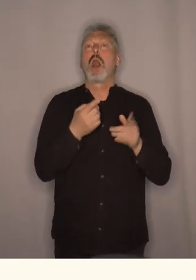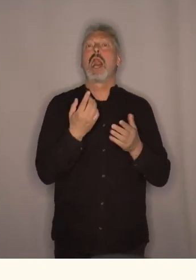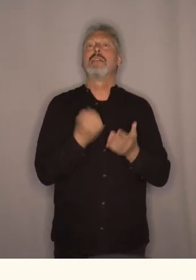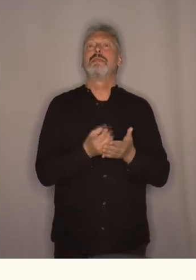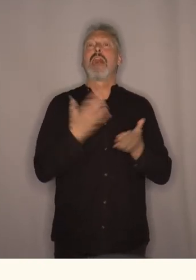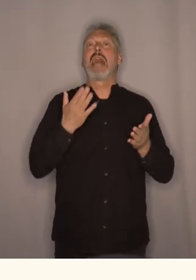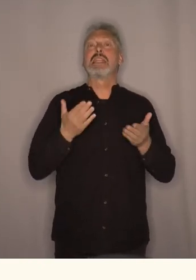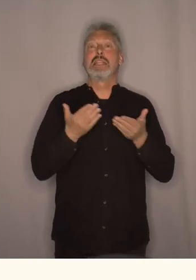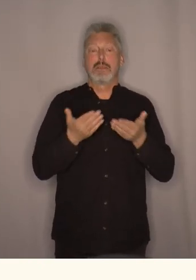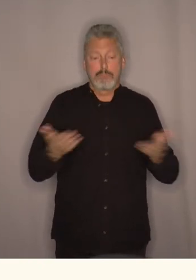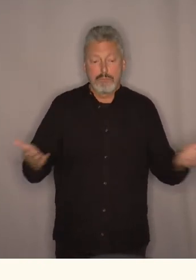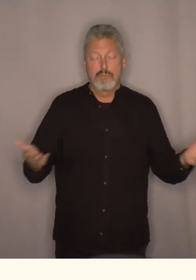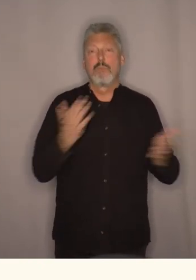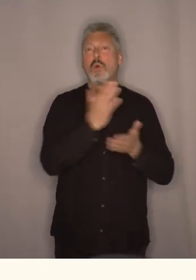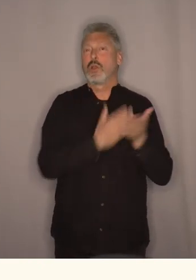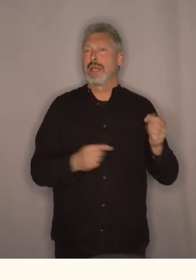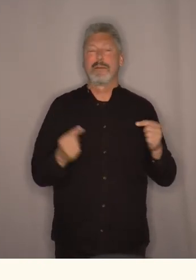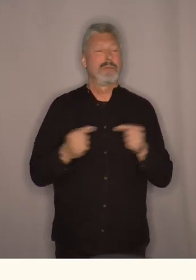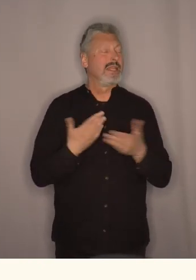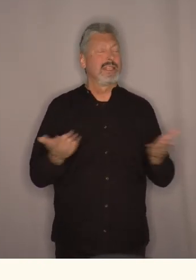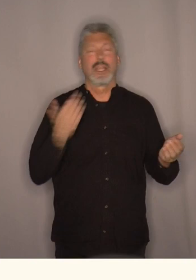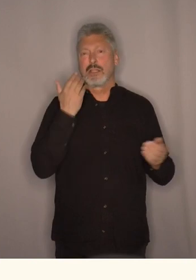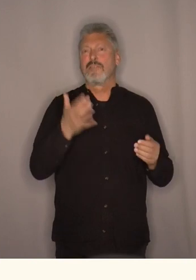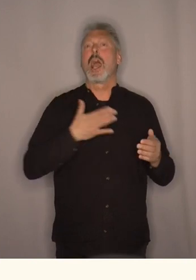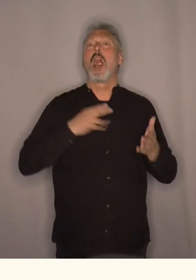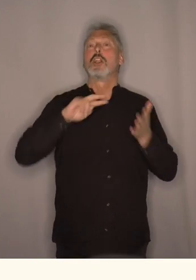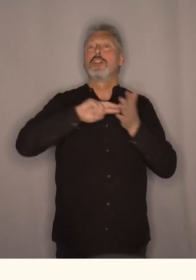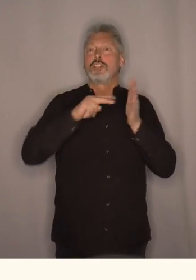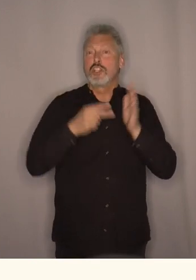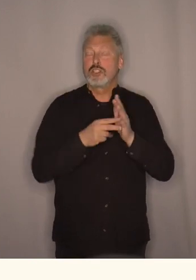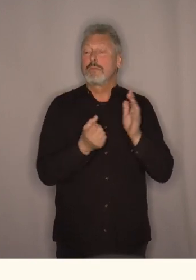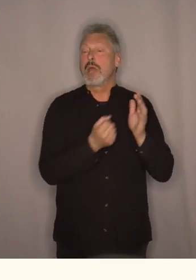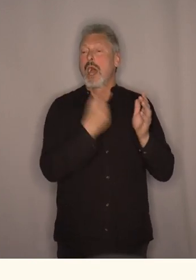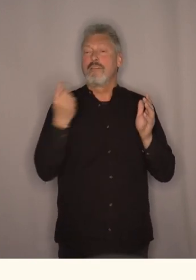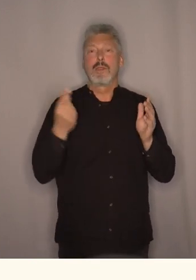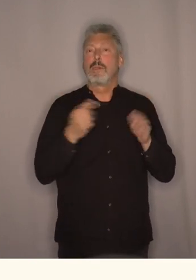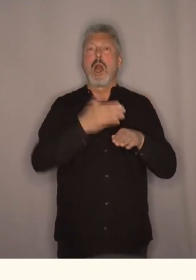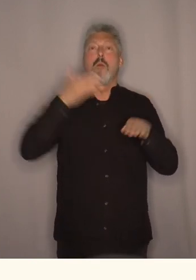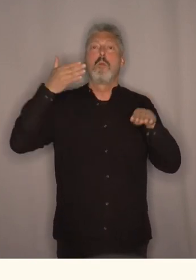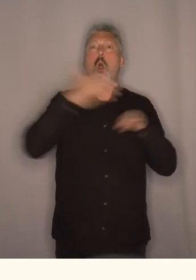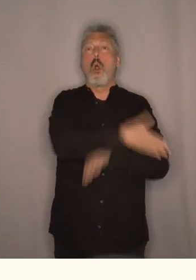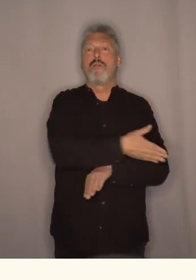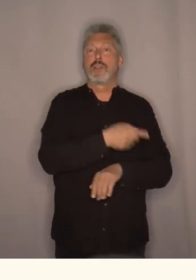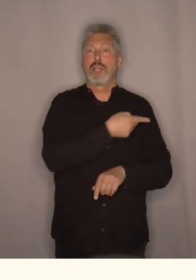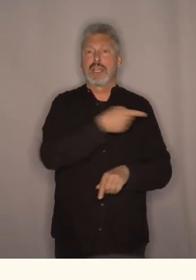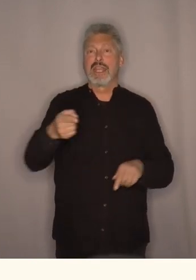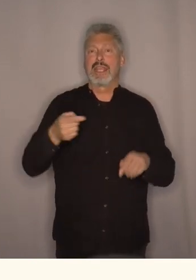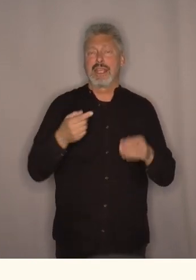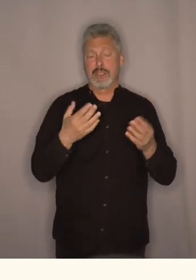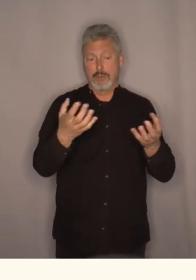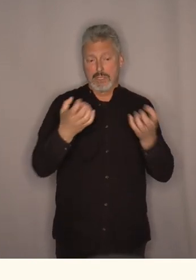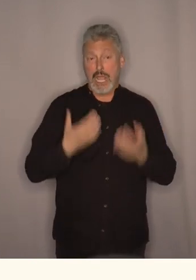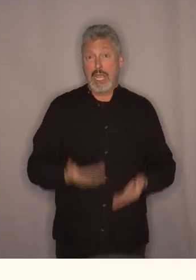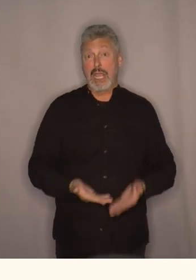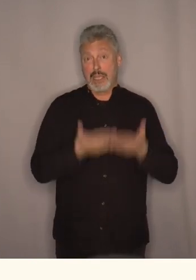Men sånn er det jo ikke alltid. Vi har et system som noen ganger overkjører de som trenger hjelp.